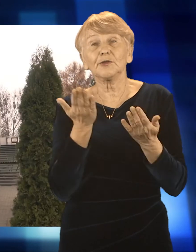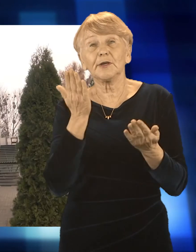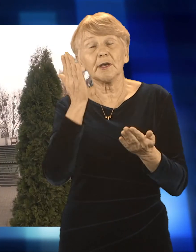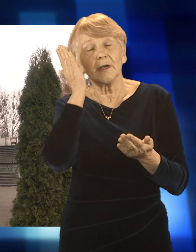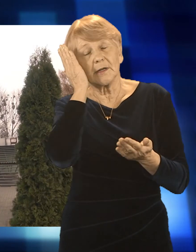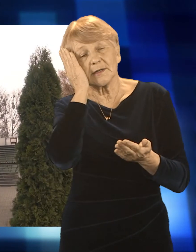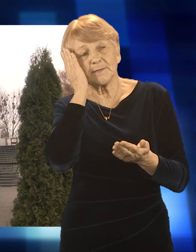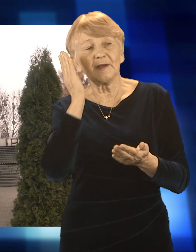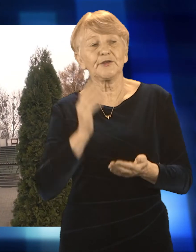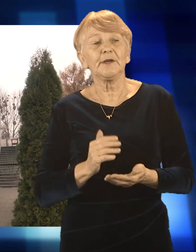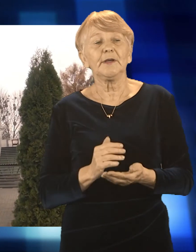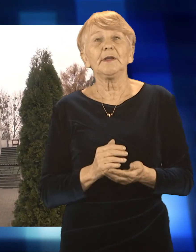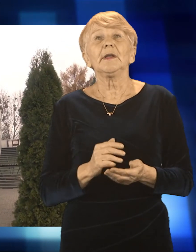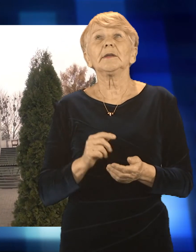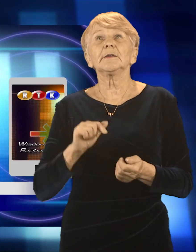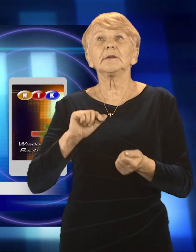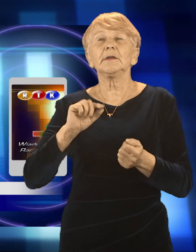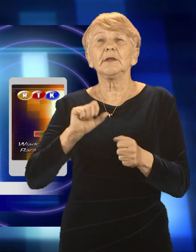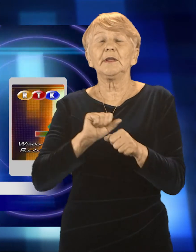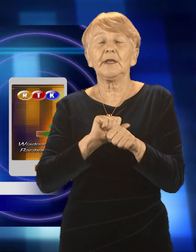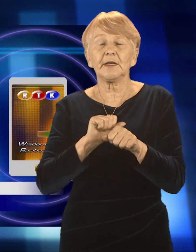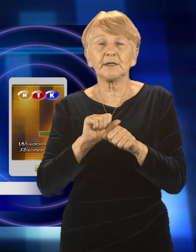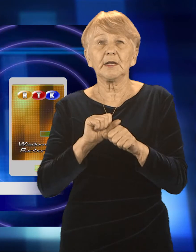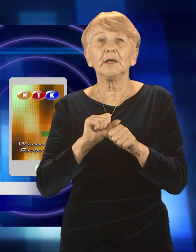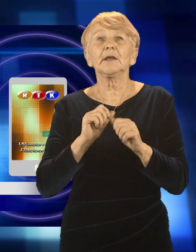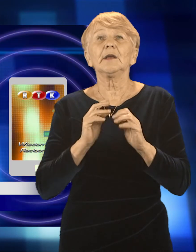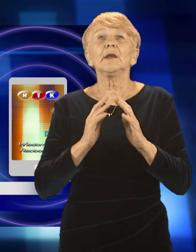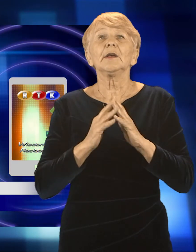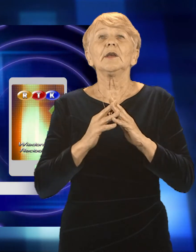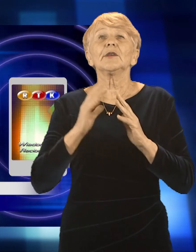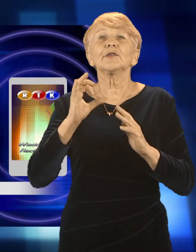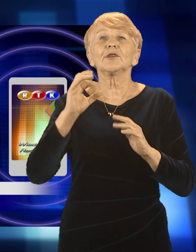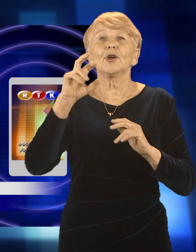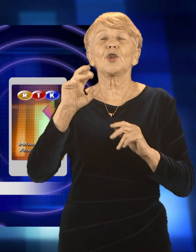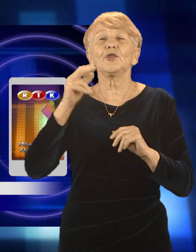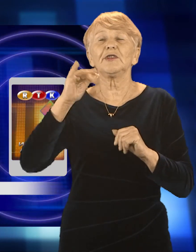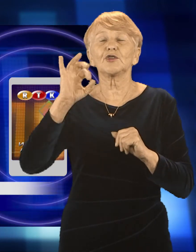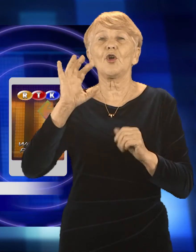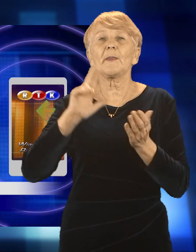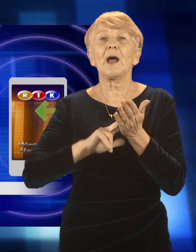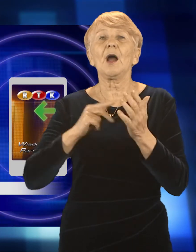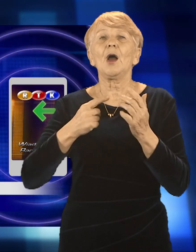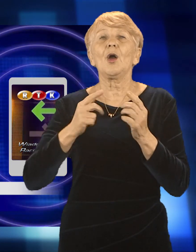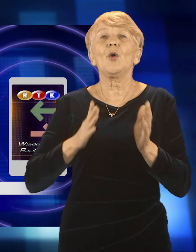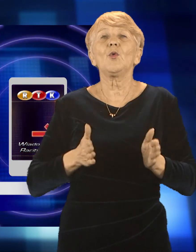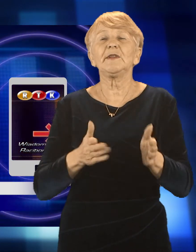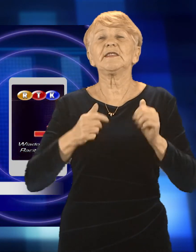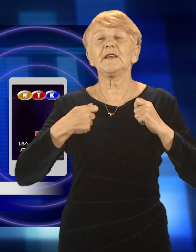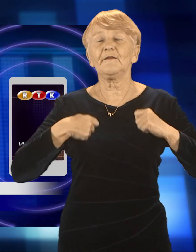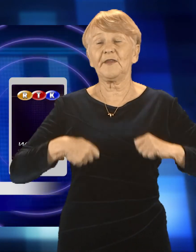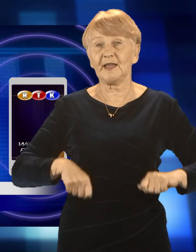oferuje pomoc w dwóch miejskich placówkach. Pierwsza placówka to schronisko dla bezdomnych RKN w Raciborzu na ulicy Wiejskiej